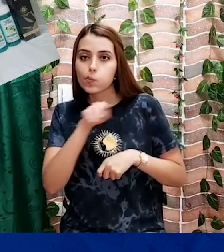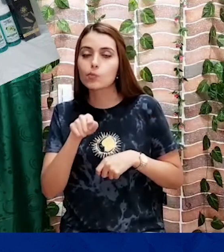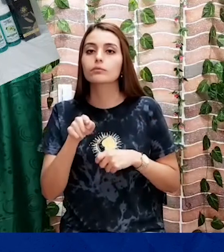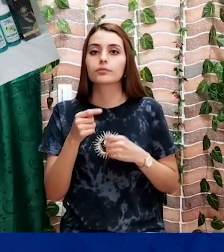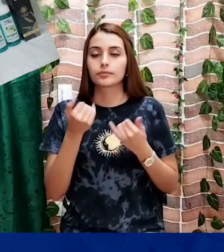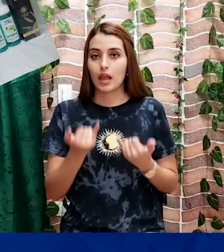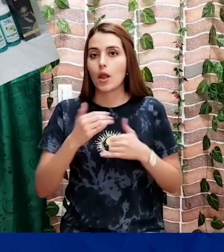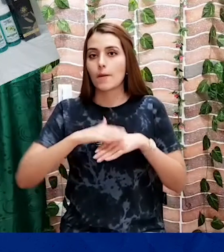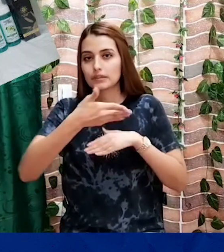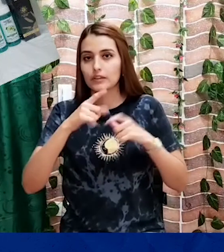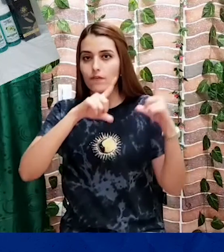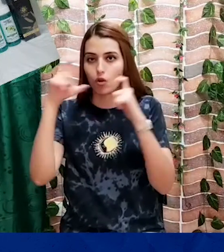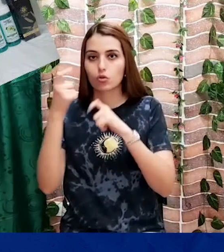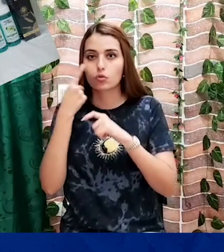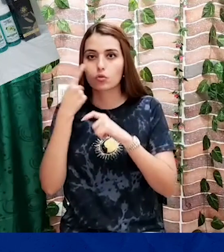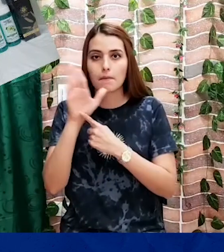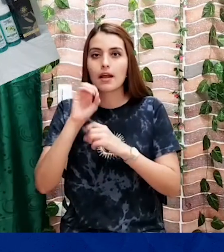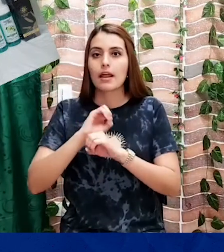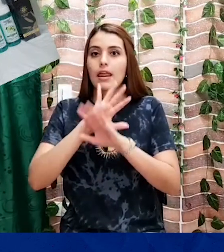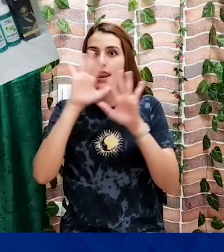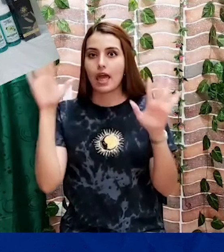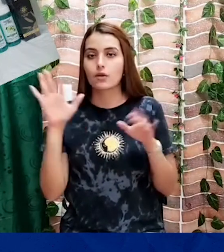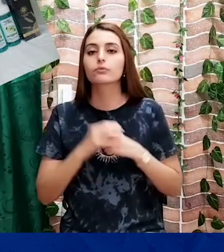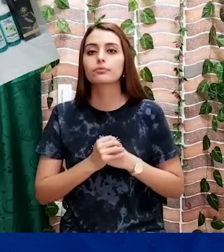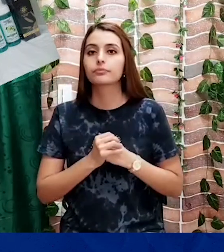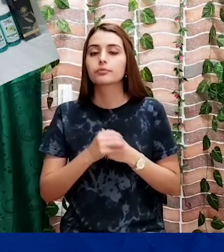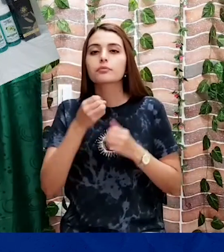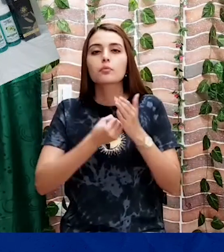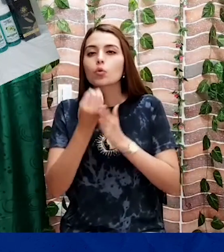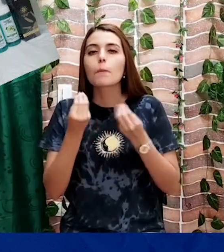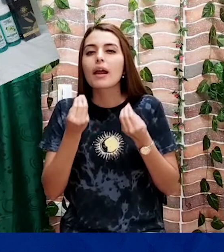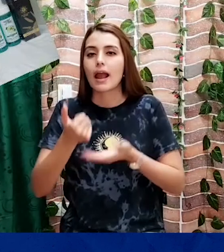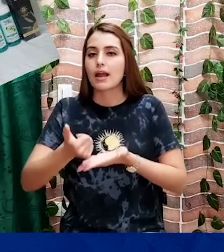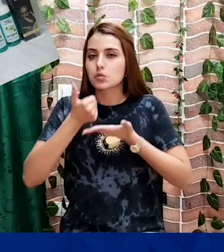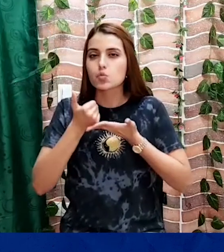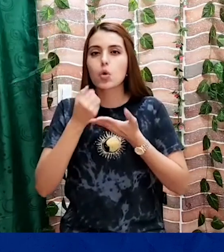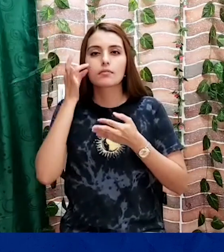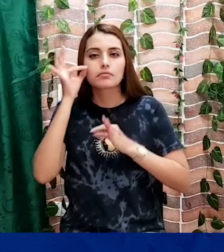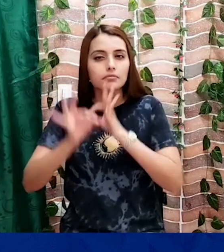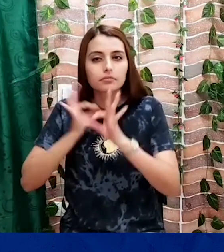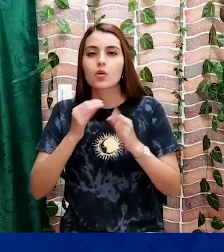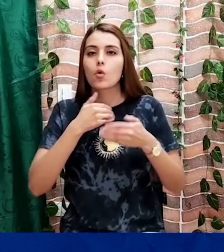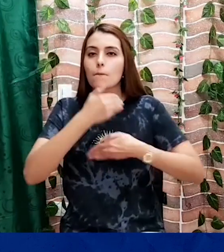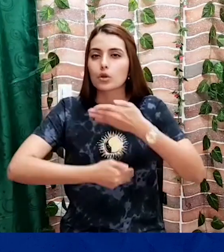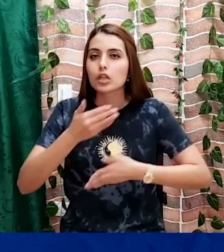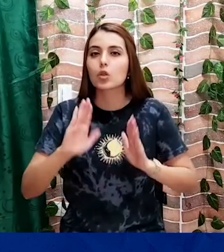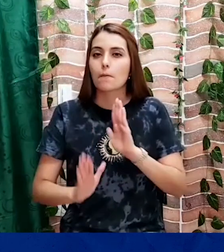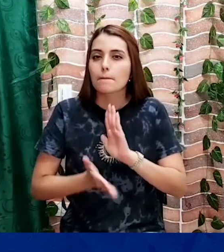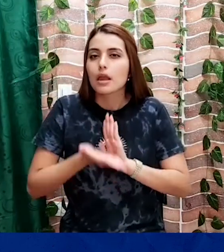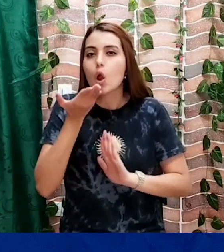Estos sirven para los procesos de cuidado de la piel y mejoran su salud. Bueno, creo que eso es todo,